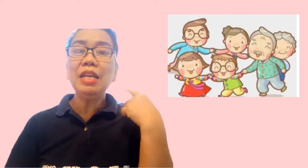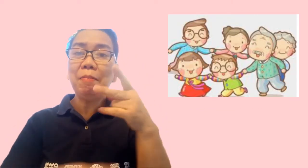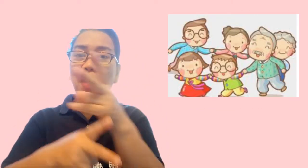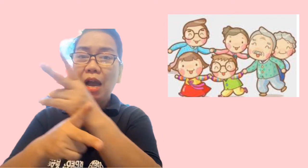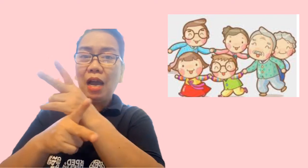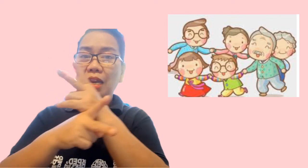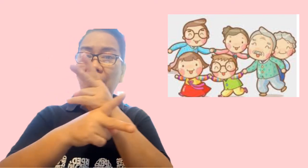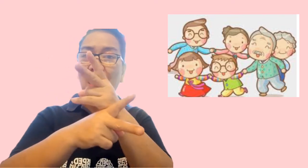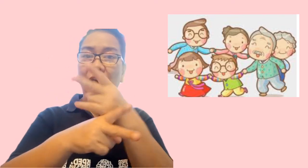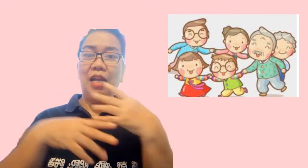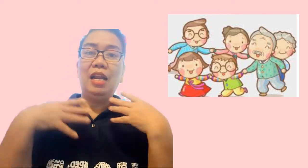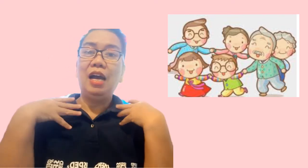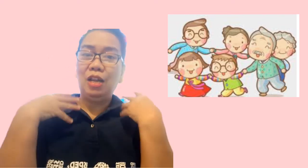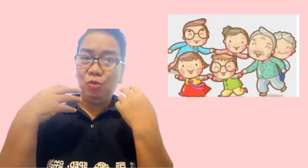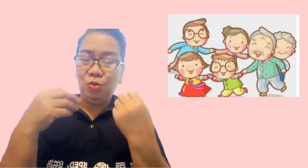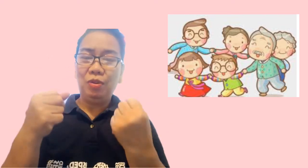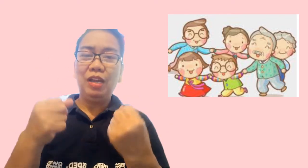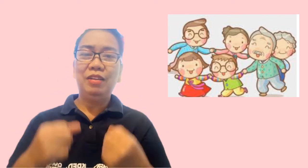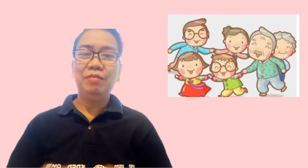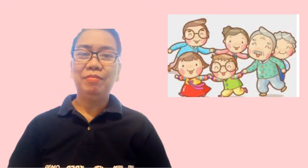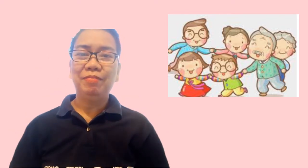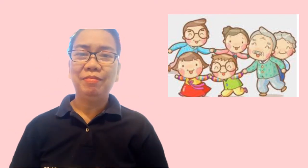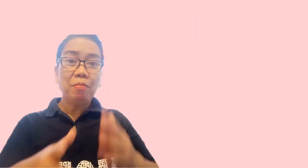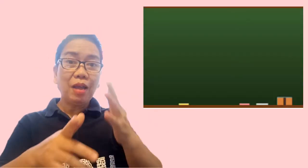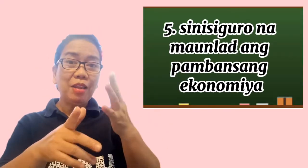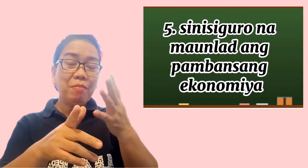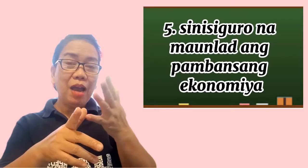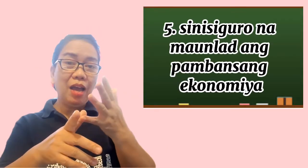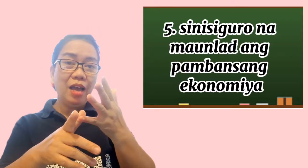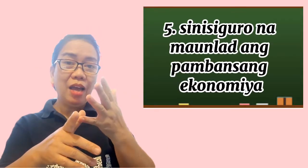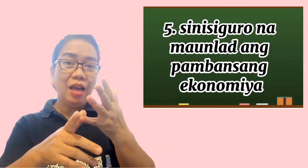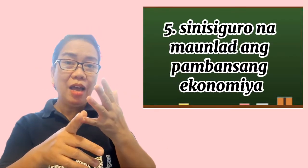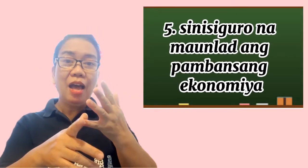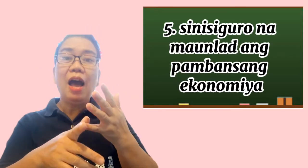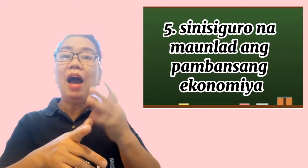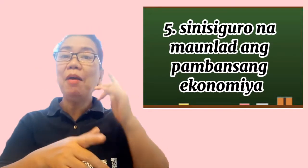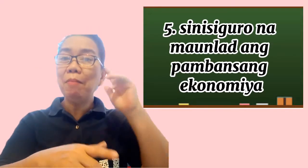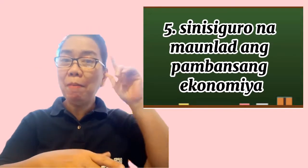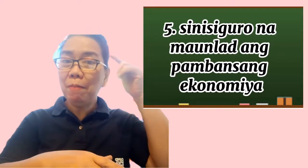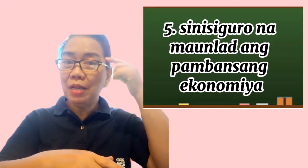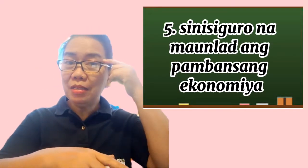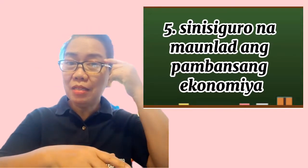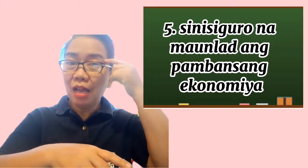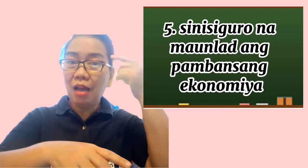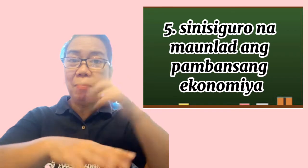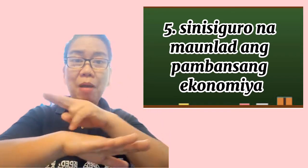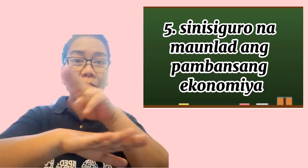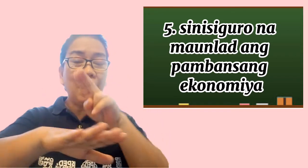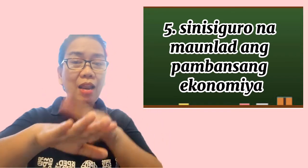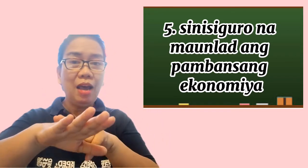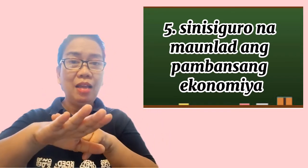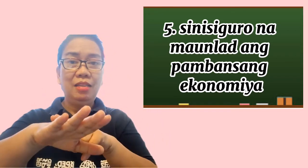napangangalagaan ang kalusudan. Panglima, ang pambansang pamahalaan